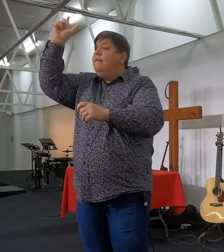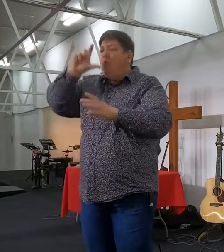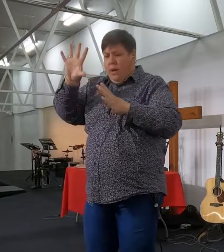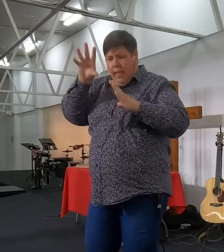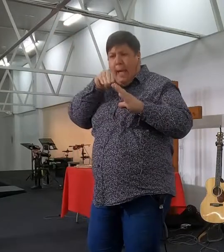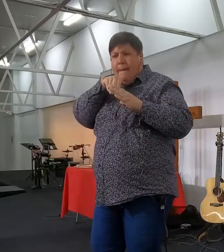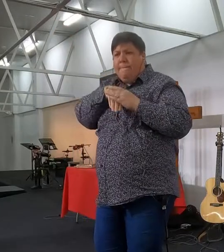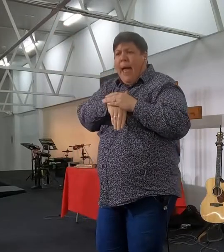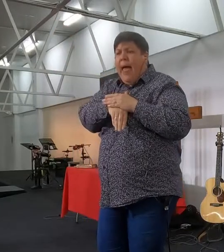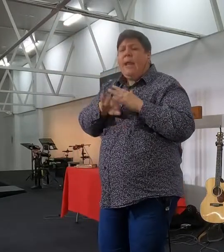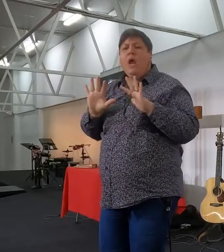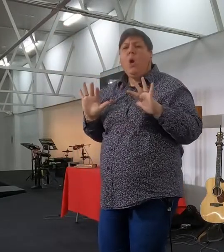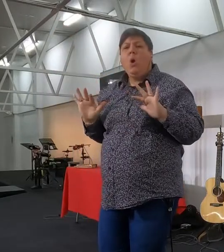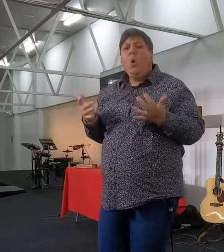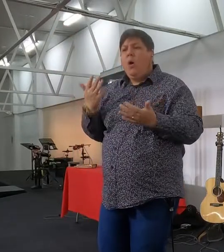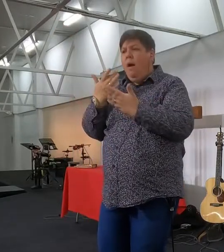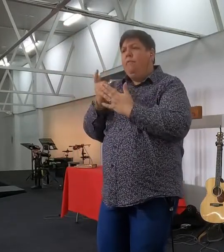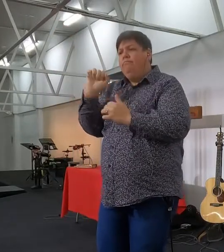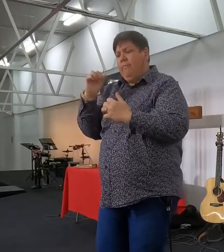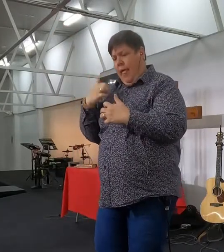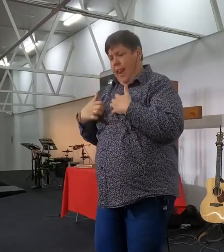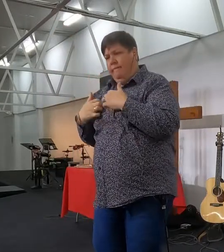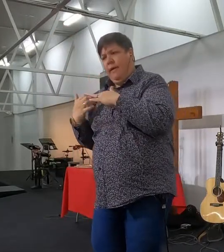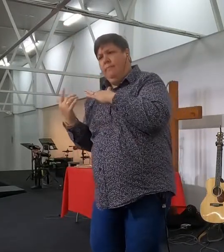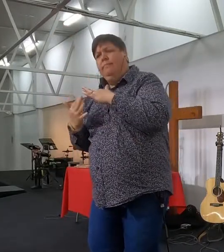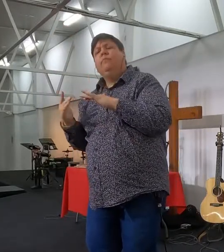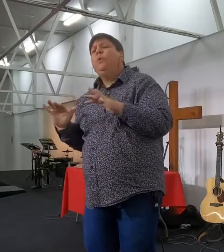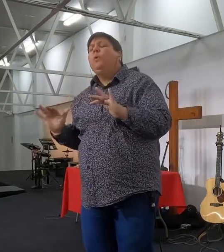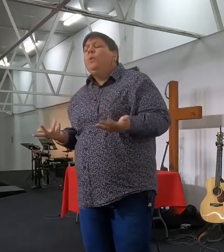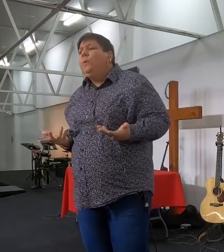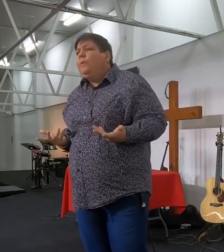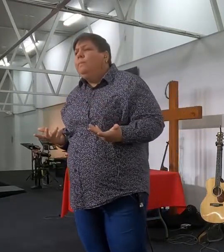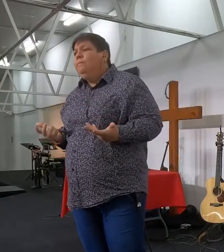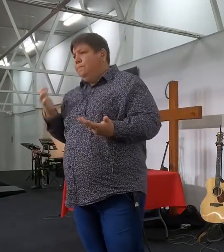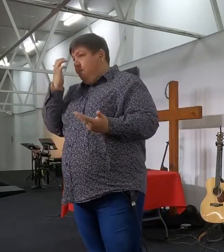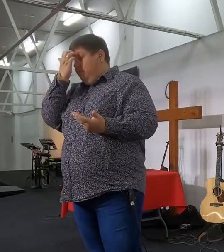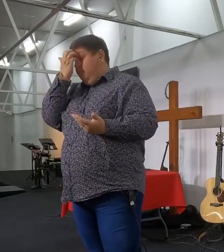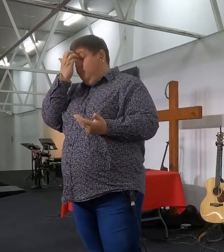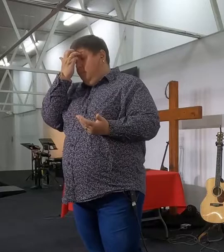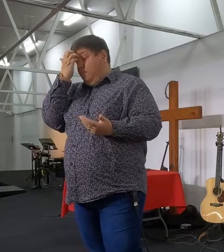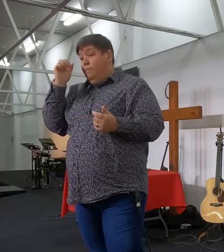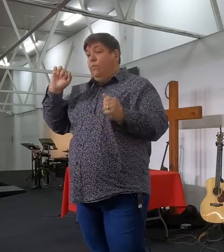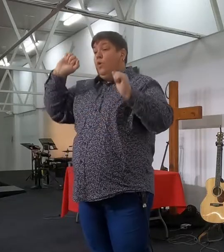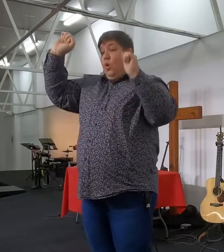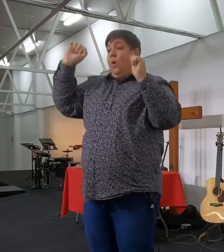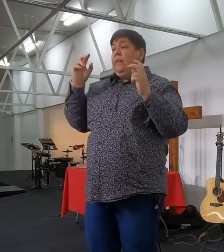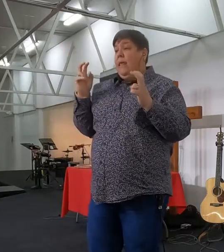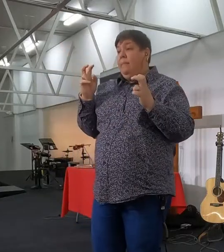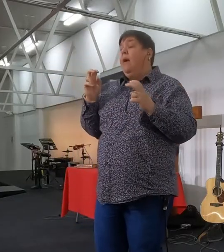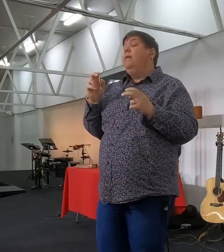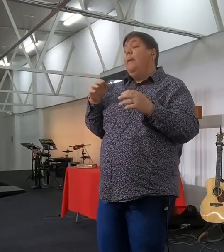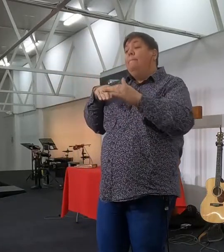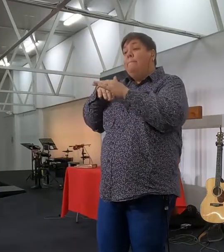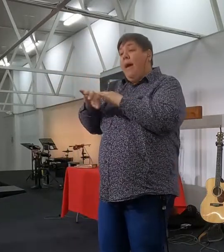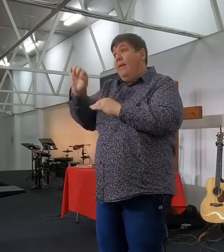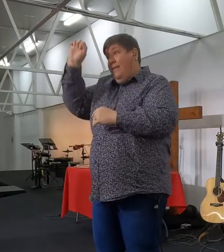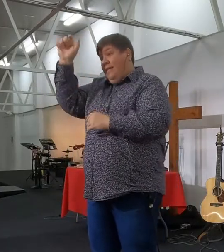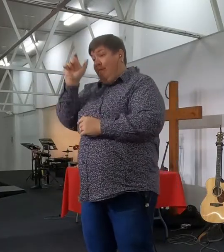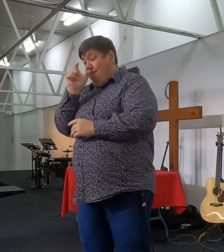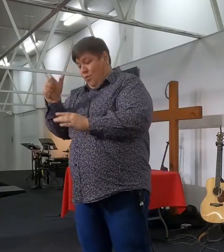deerslaggevende effect, op my lewe sal heen, so dit is die thema vir oogends, ber die woord in jou hart, en kom ons spring